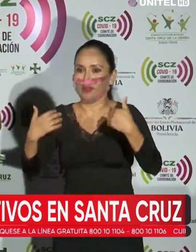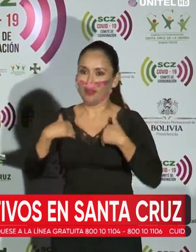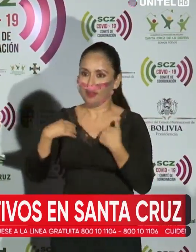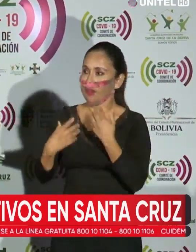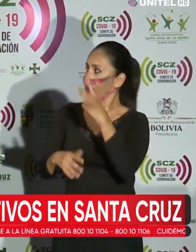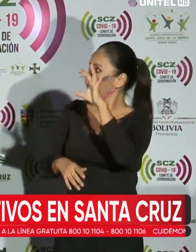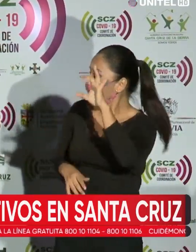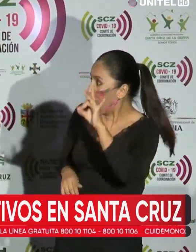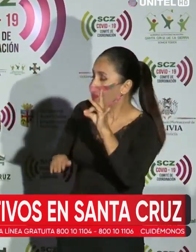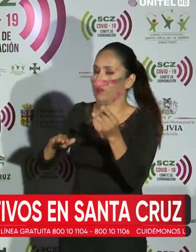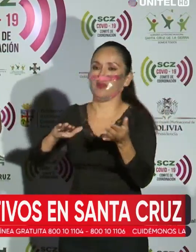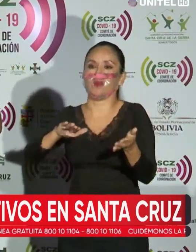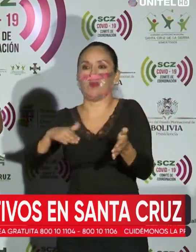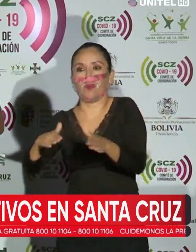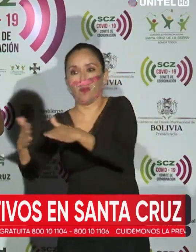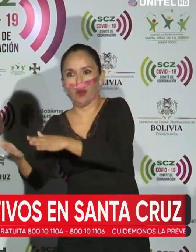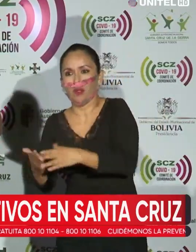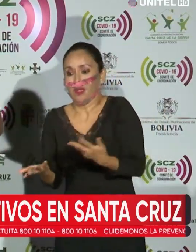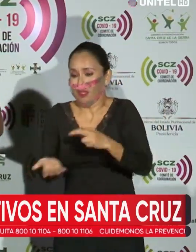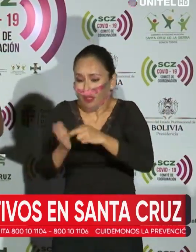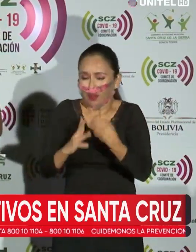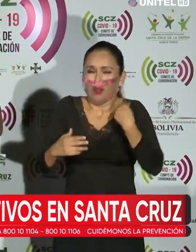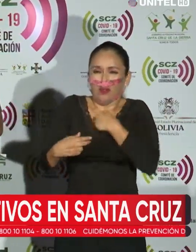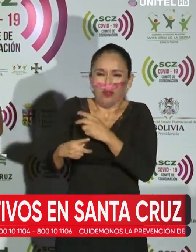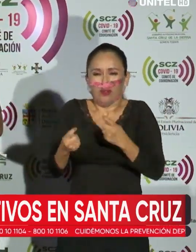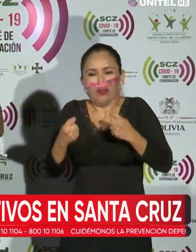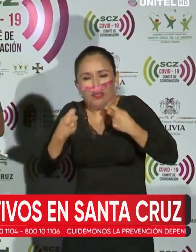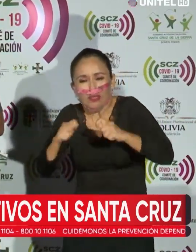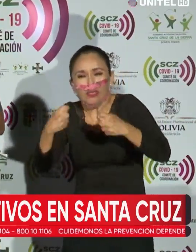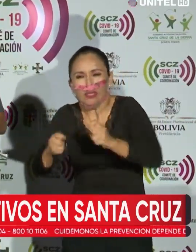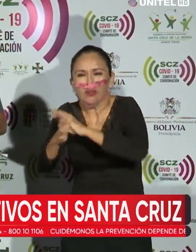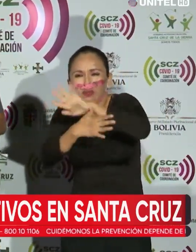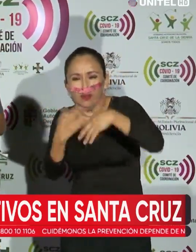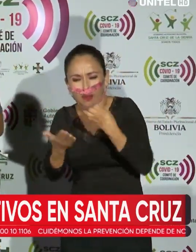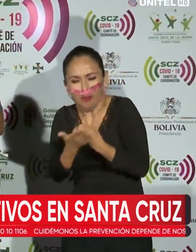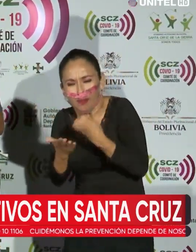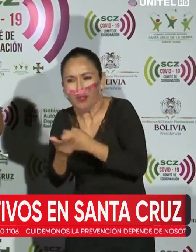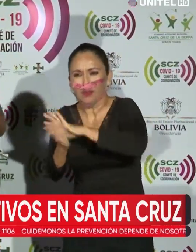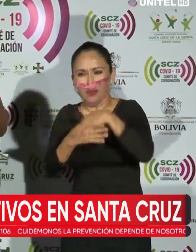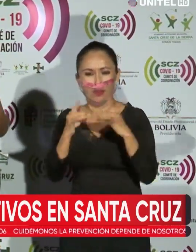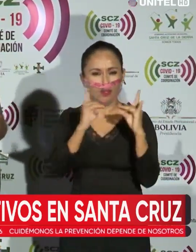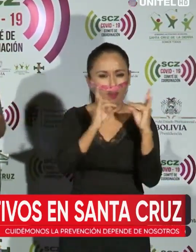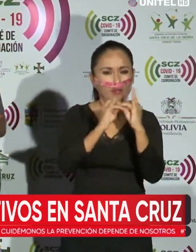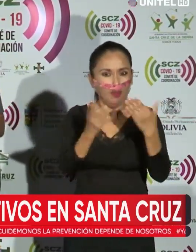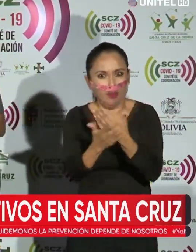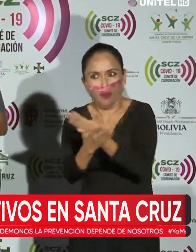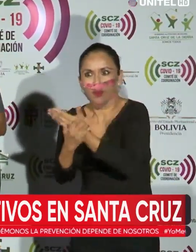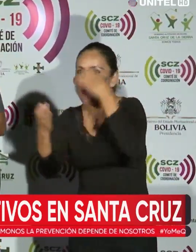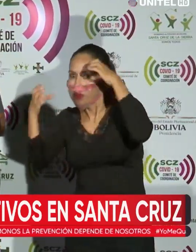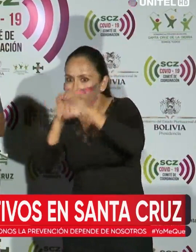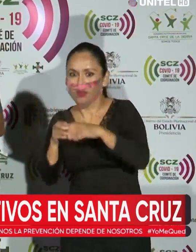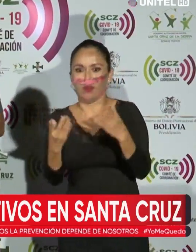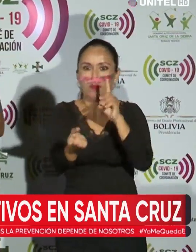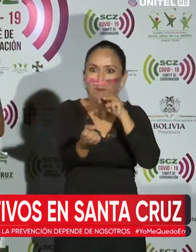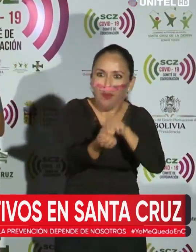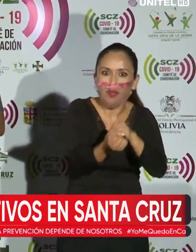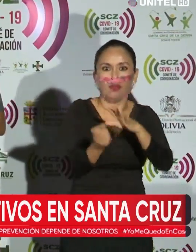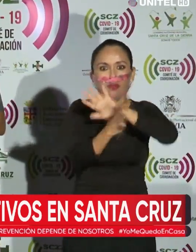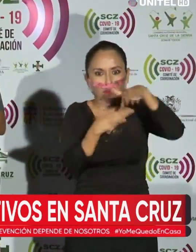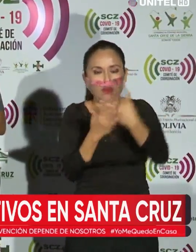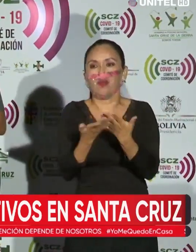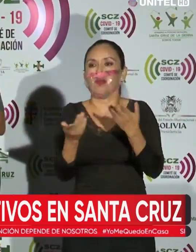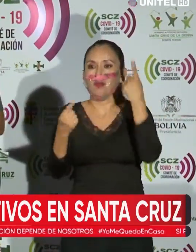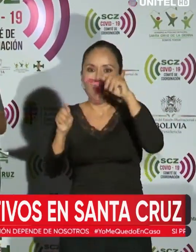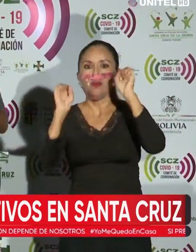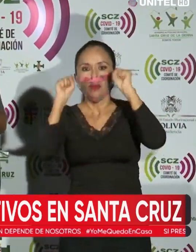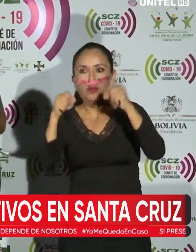lamentar ocho muertes. Estamos extremando los recursos públicos, estamos habilitando nuevas camas, contratando médicos para que puedan